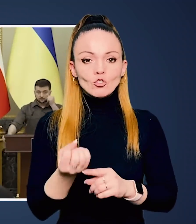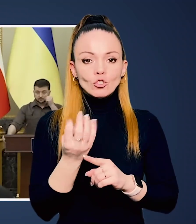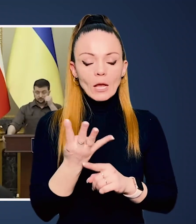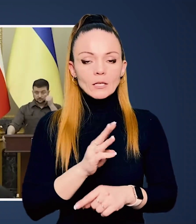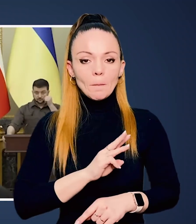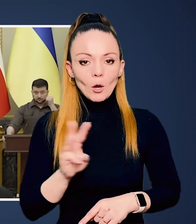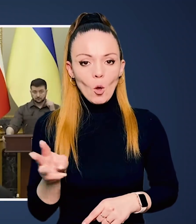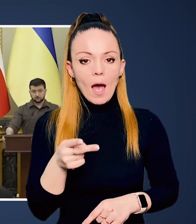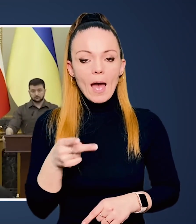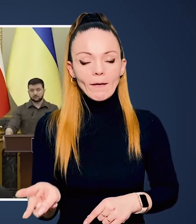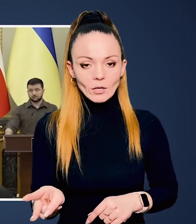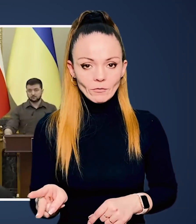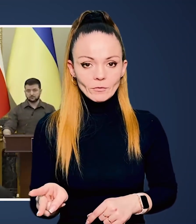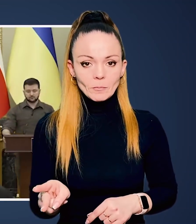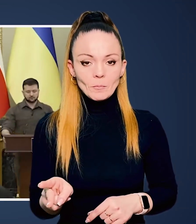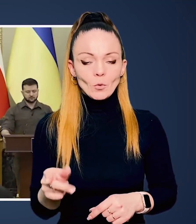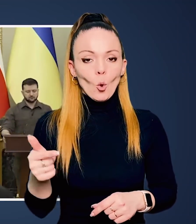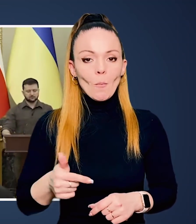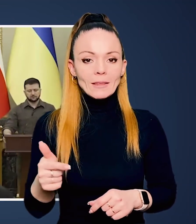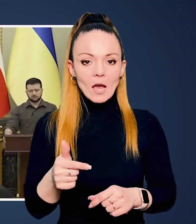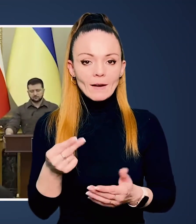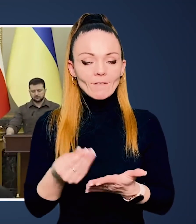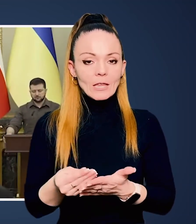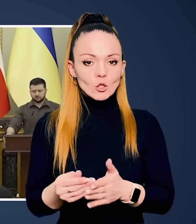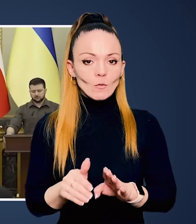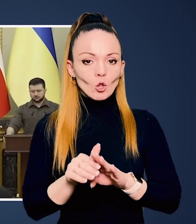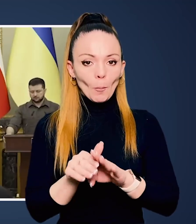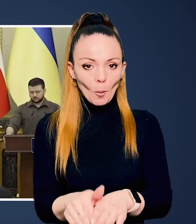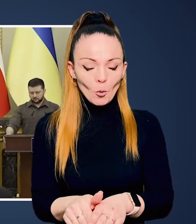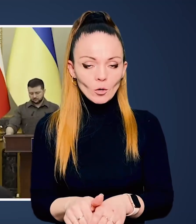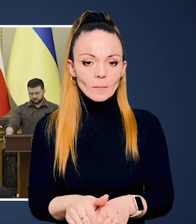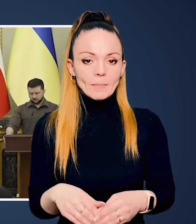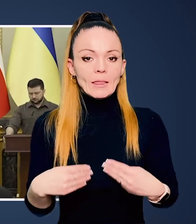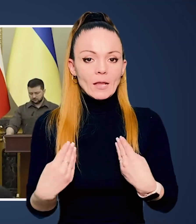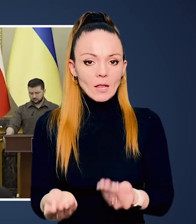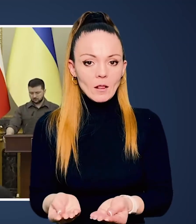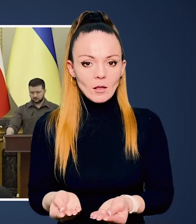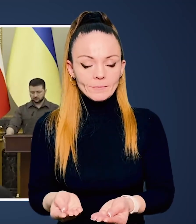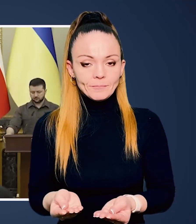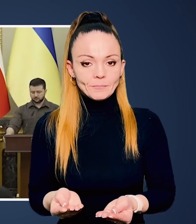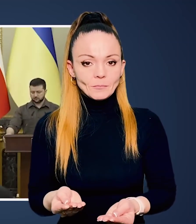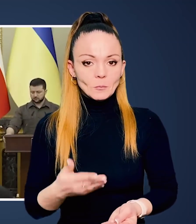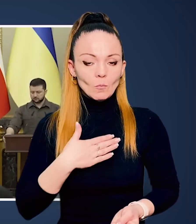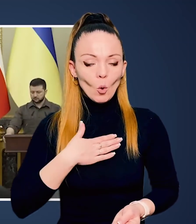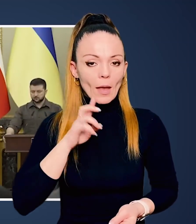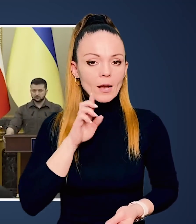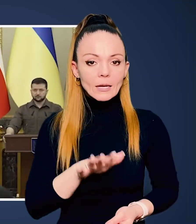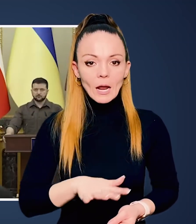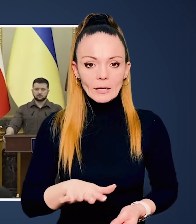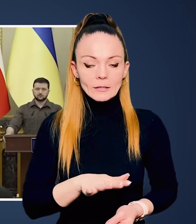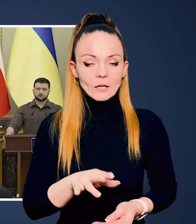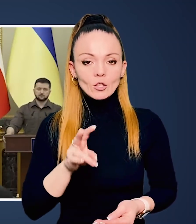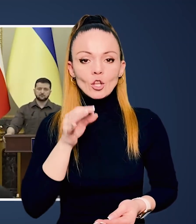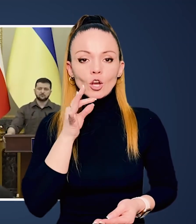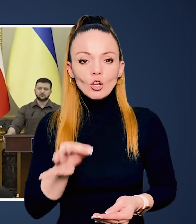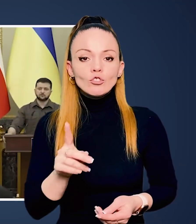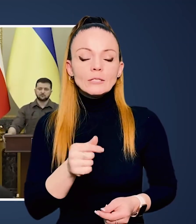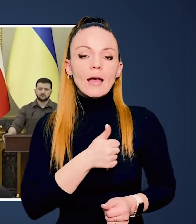фінансову, економічну надавати. 14 мільйонів евро з гуманітарної і фінансової допомоги надала